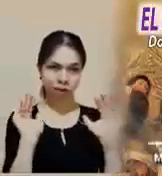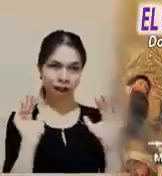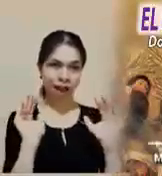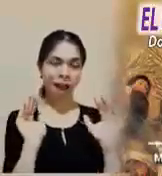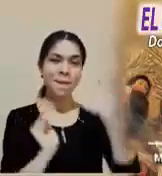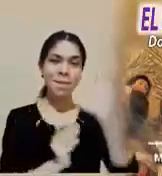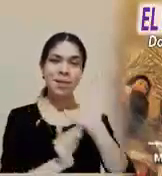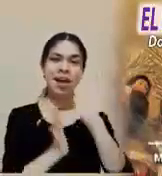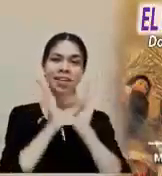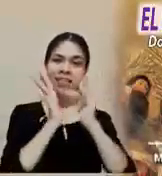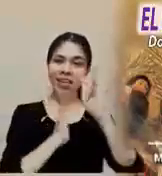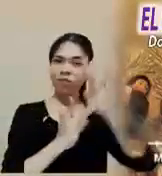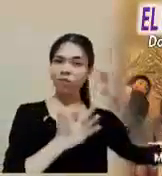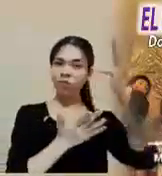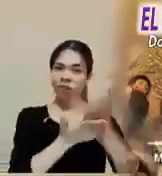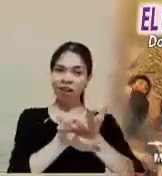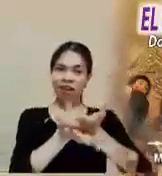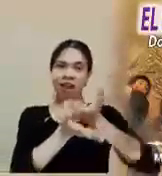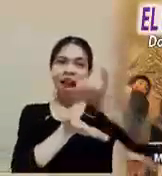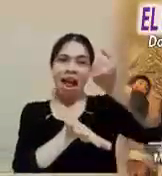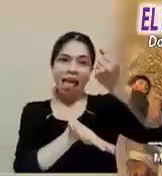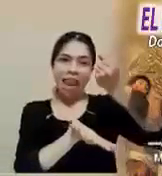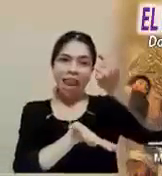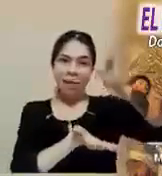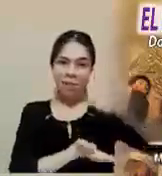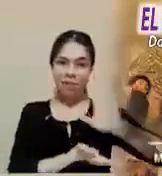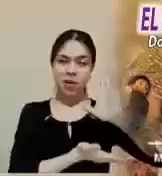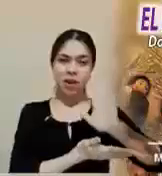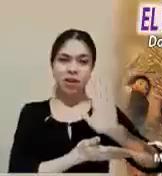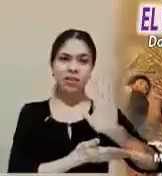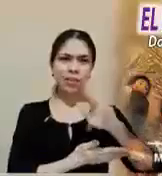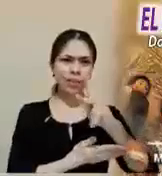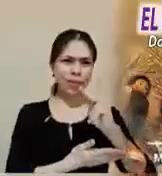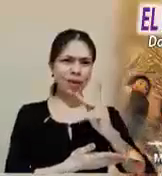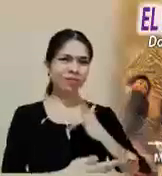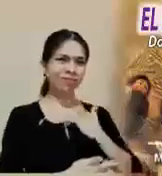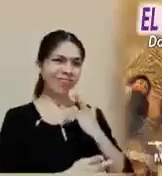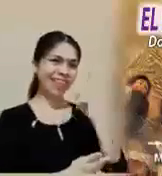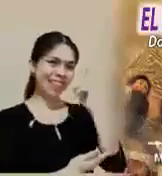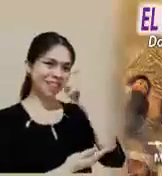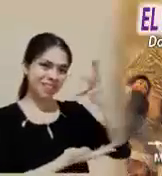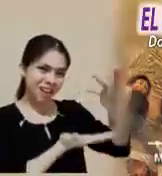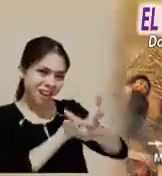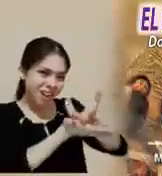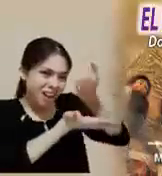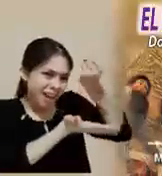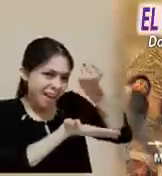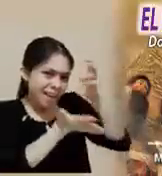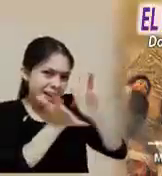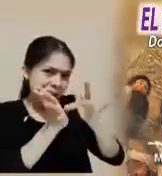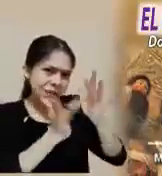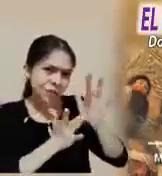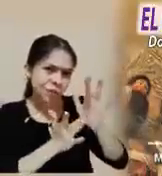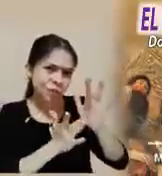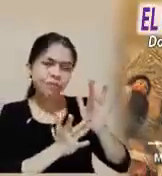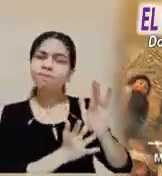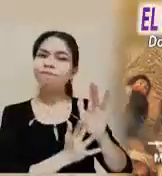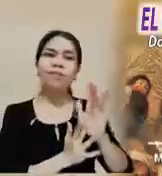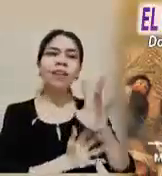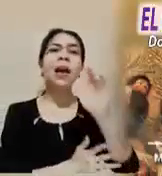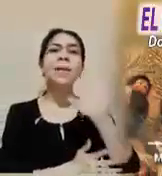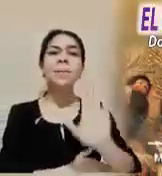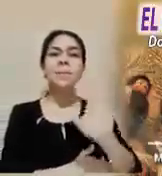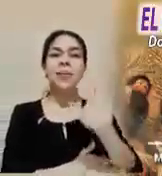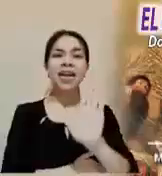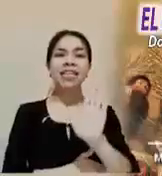¿Un triunfo de Jesús? Qué difícil decir que es un triunfo. Ciertamente es una manifestación de un